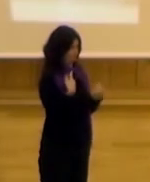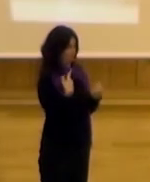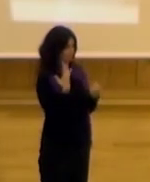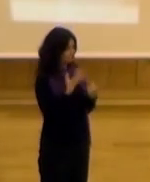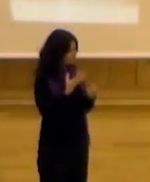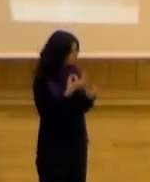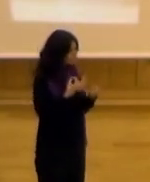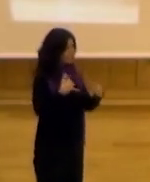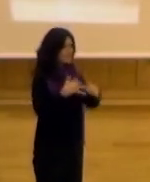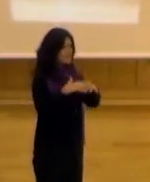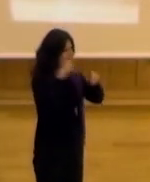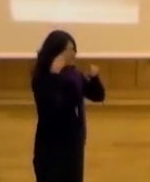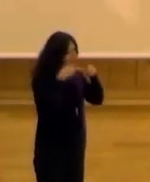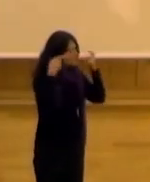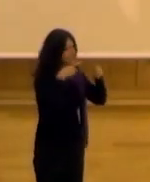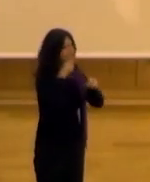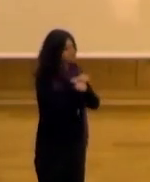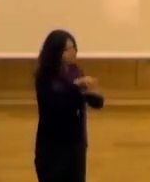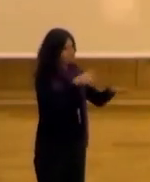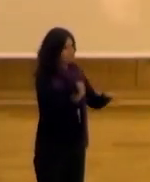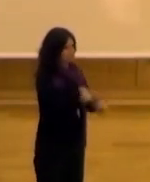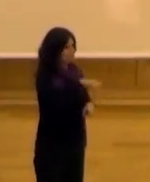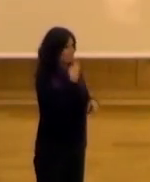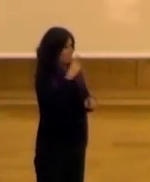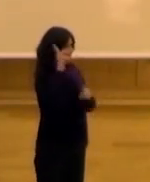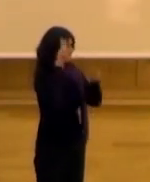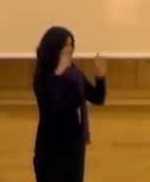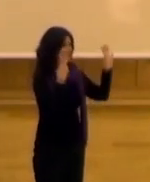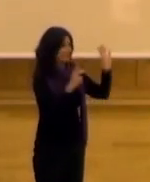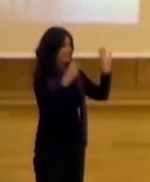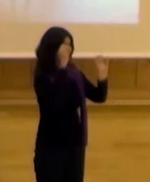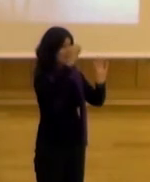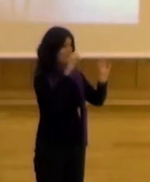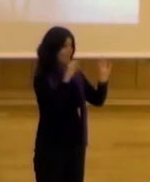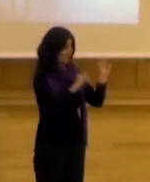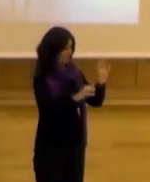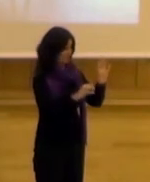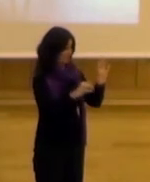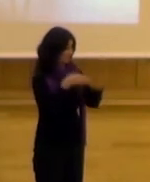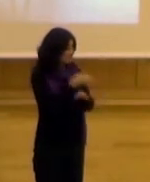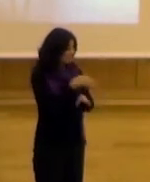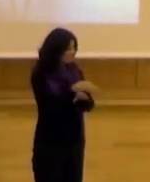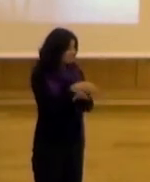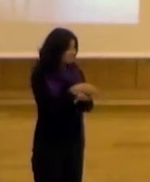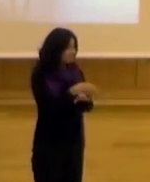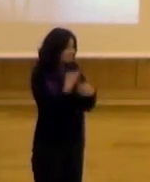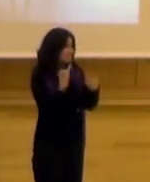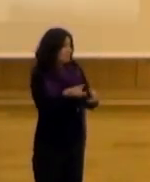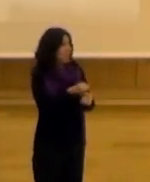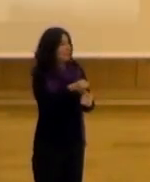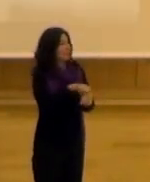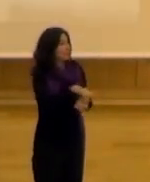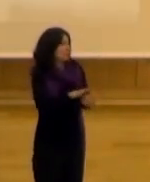las cosas que hay que trabajar es de llegar a todas las voces. Por ejemplo, en el caso de este, el 70% de los que asistían eran del distrito